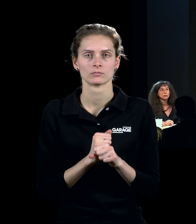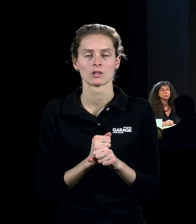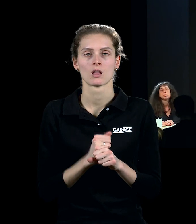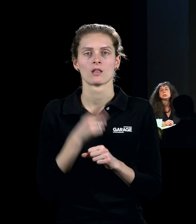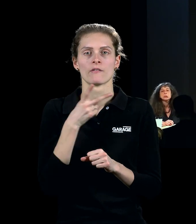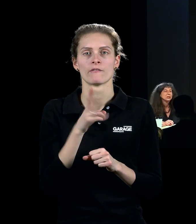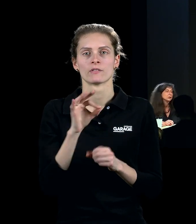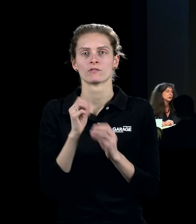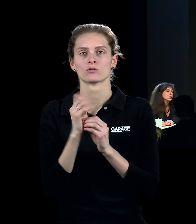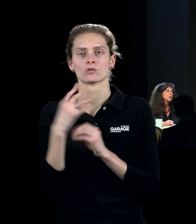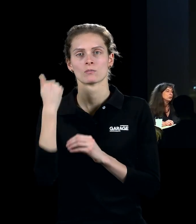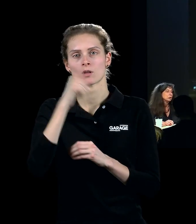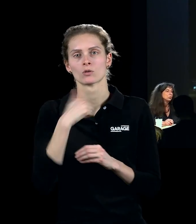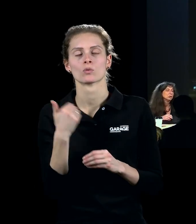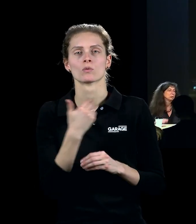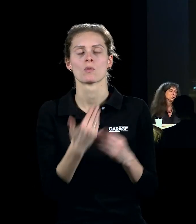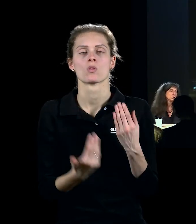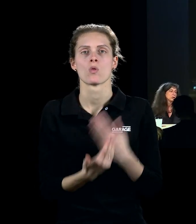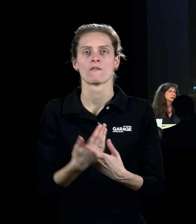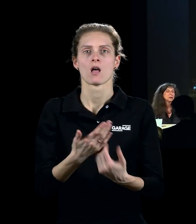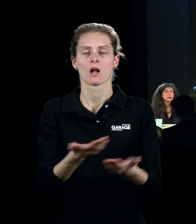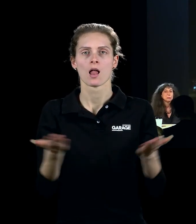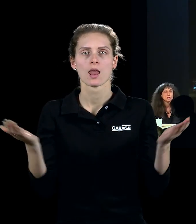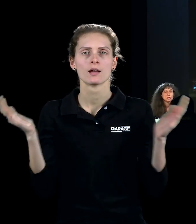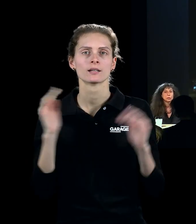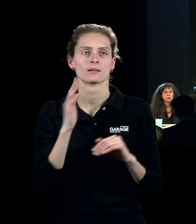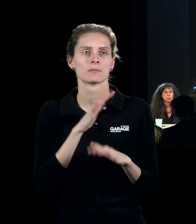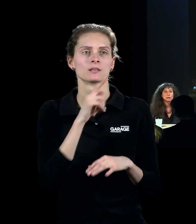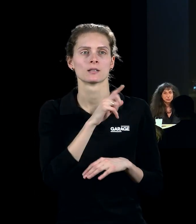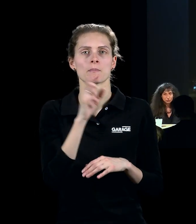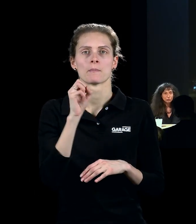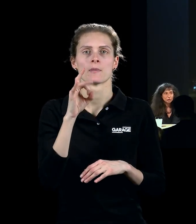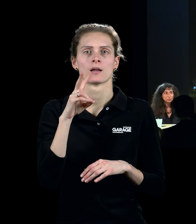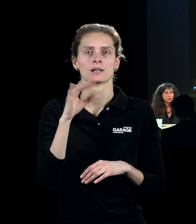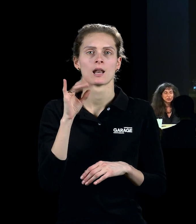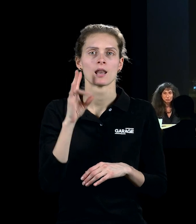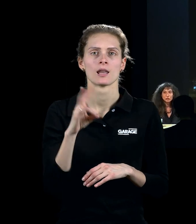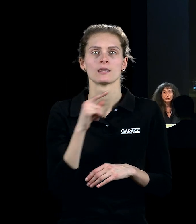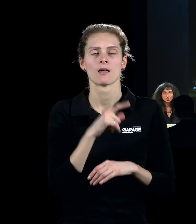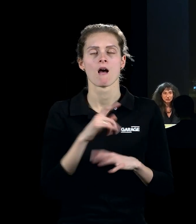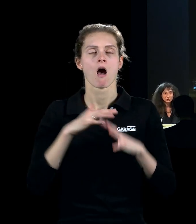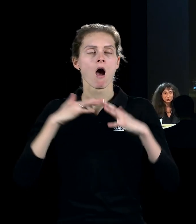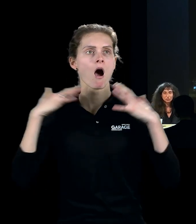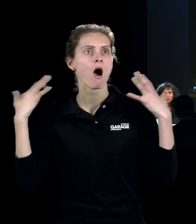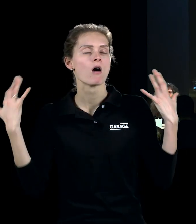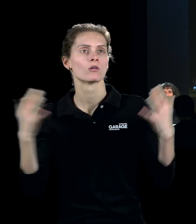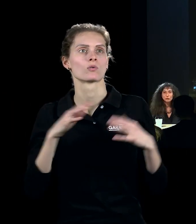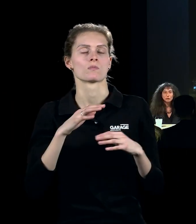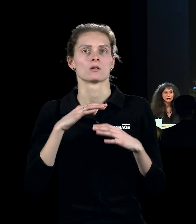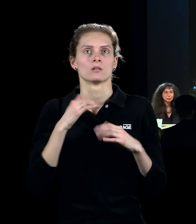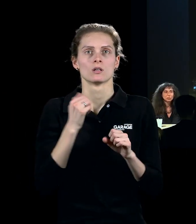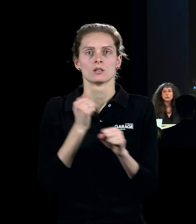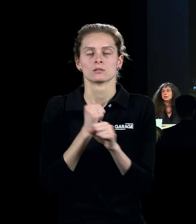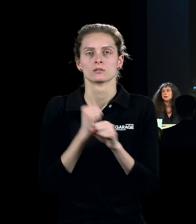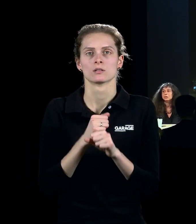галерея берлинская, огромное прекрасное здание, построенное миссом Ван-де-Рой, опять-таки, это последнее здание миссы Ван-де-Рой, опять